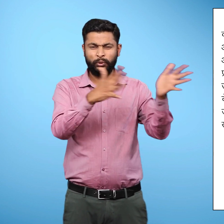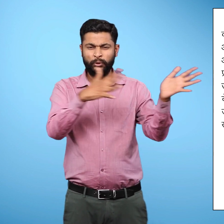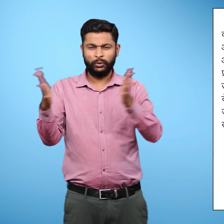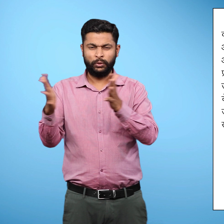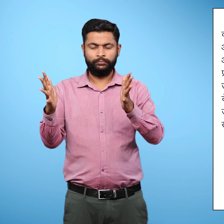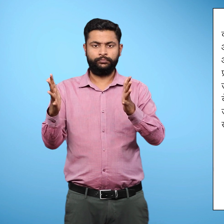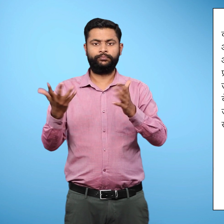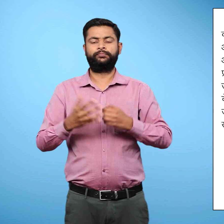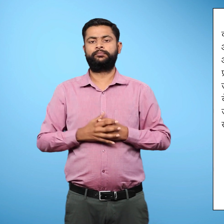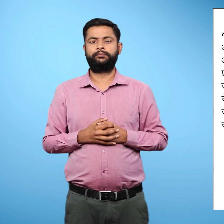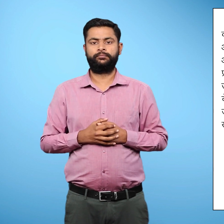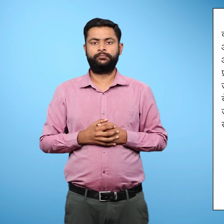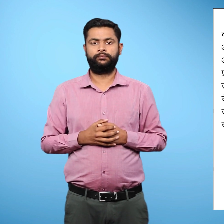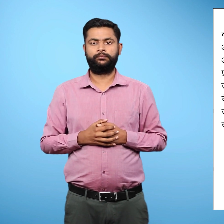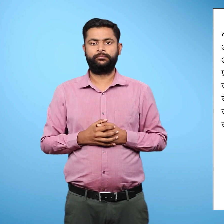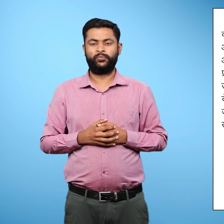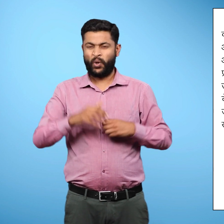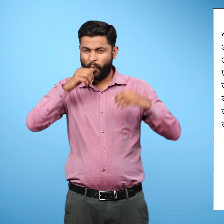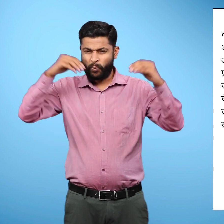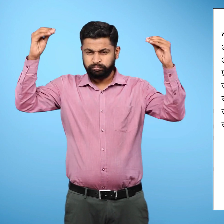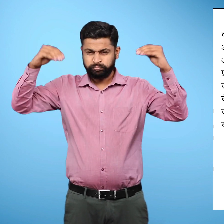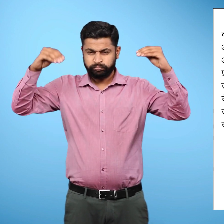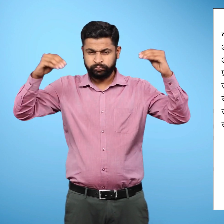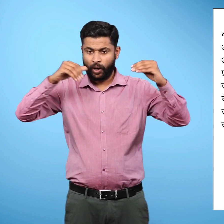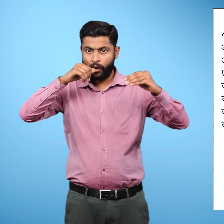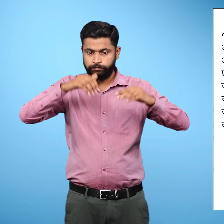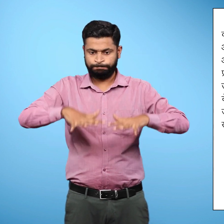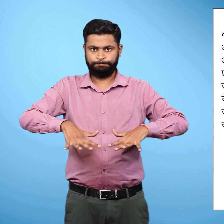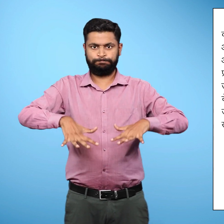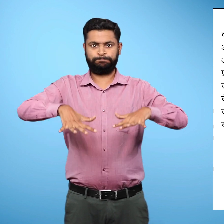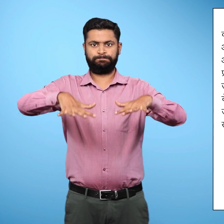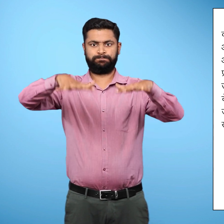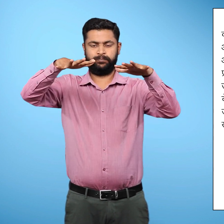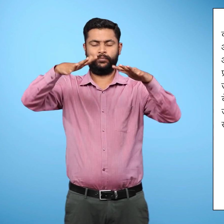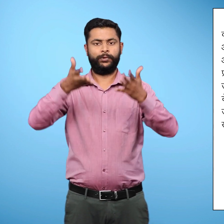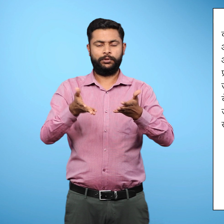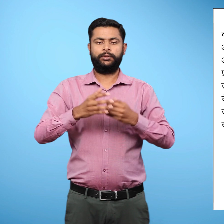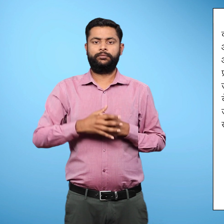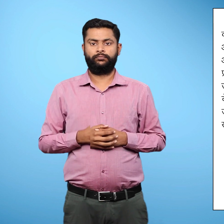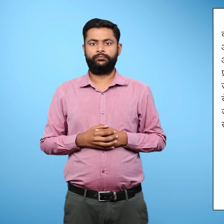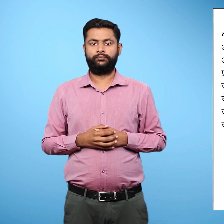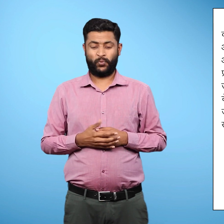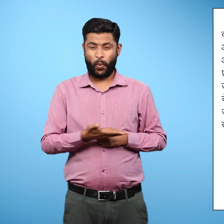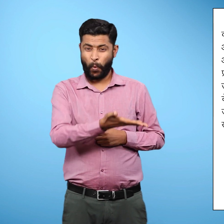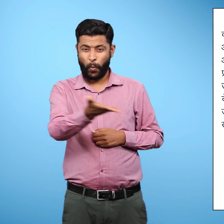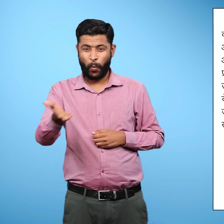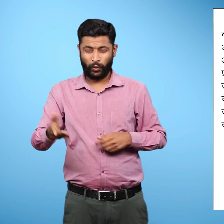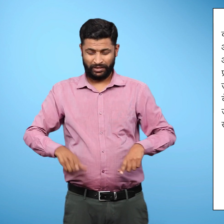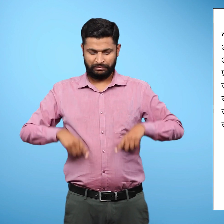बहुत विनाश